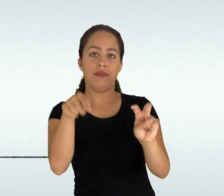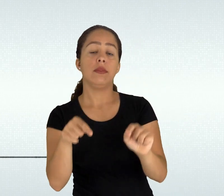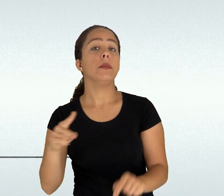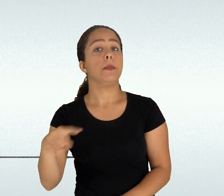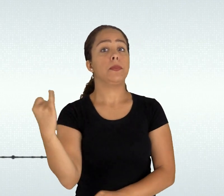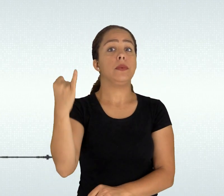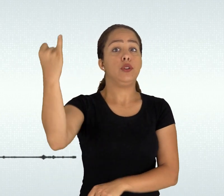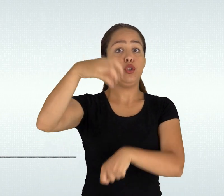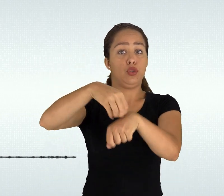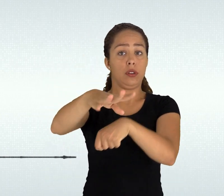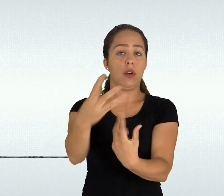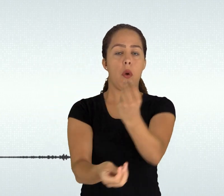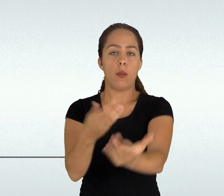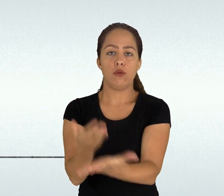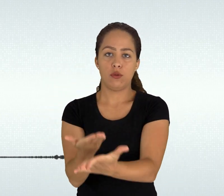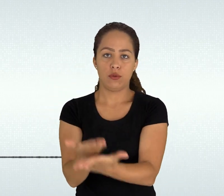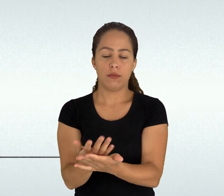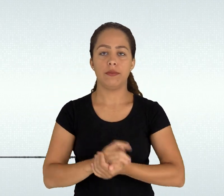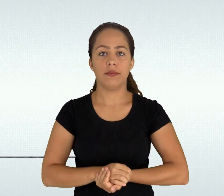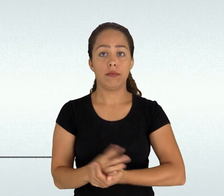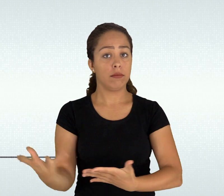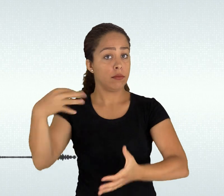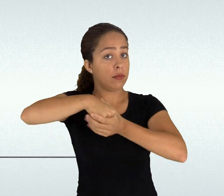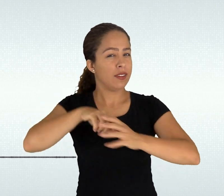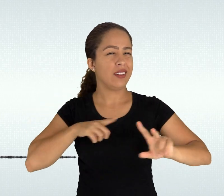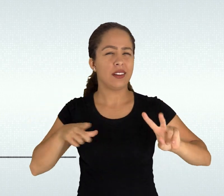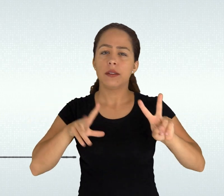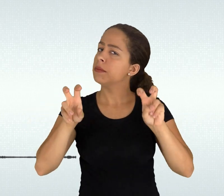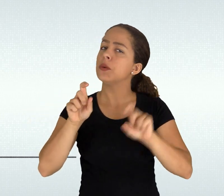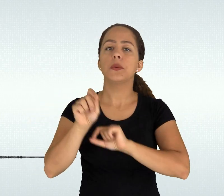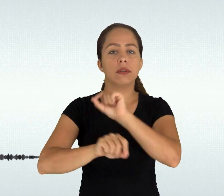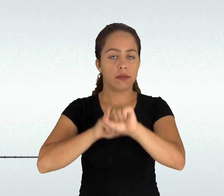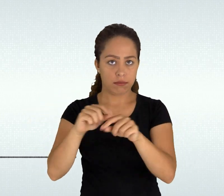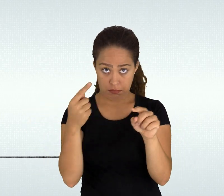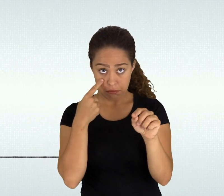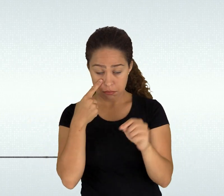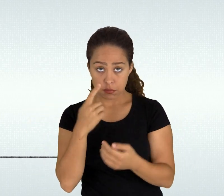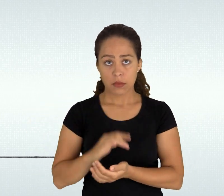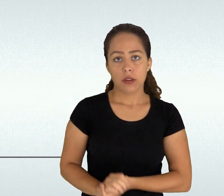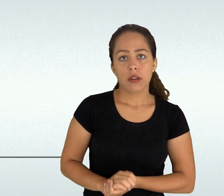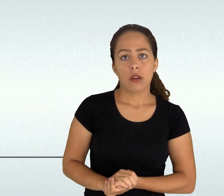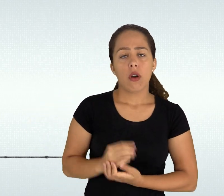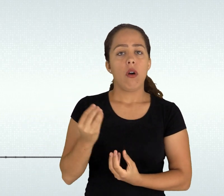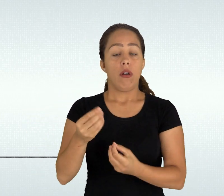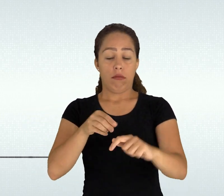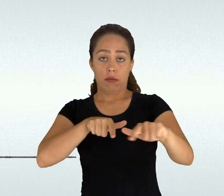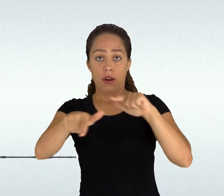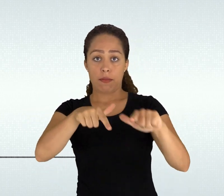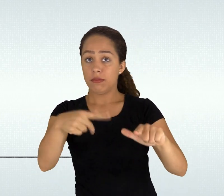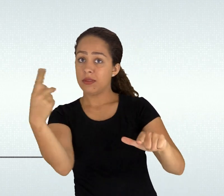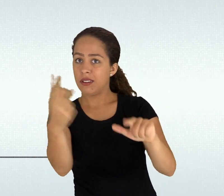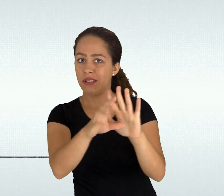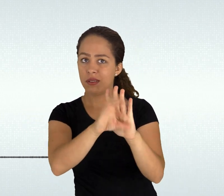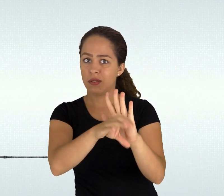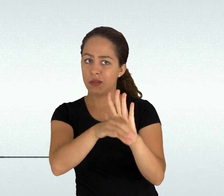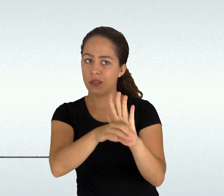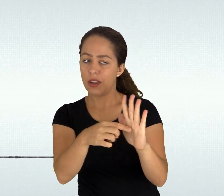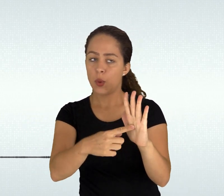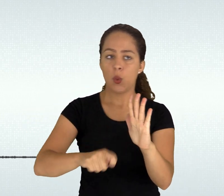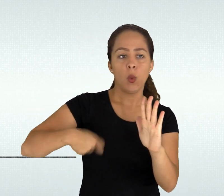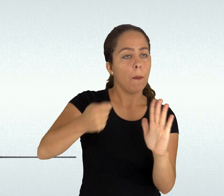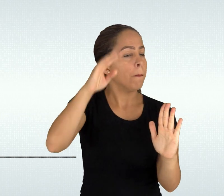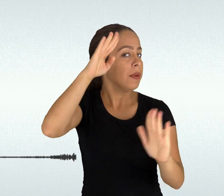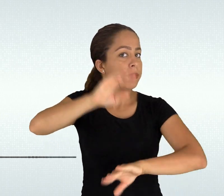motivada e orientada pelos professores implica a identificação de uma dúvida ou problema a